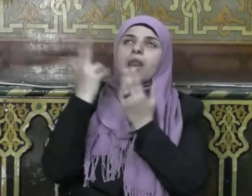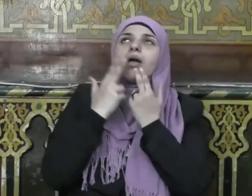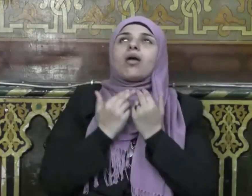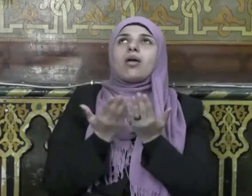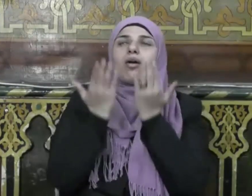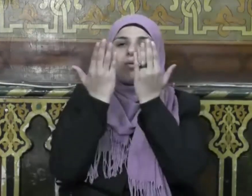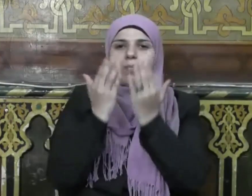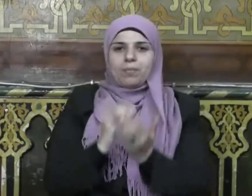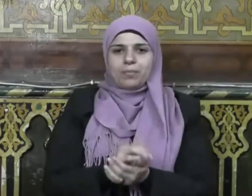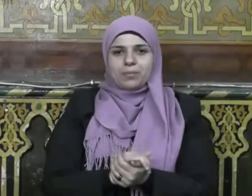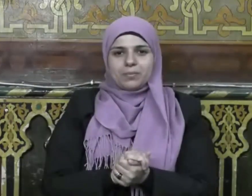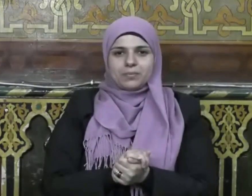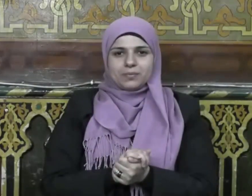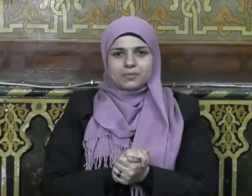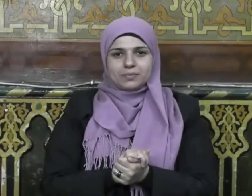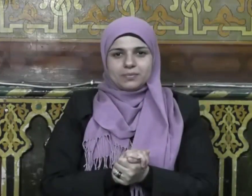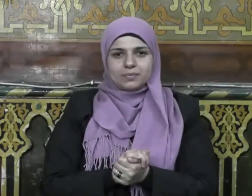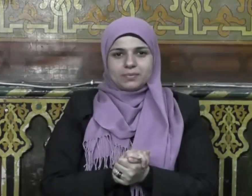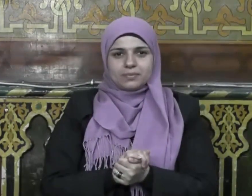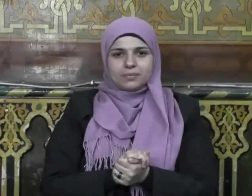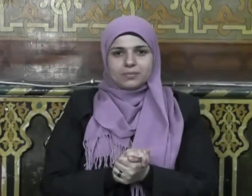وقت اشتركوا شكرا